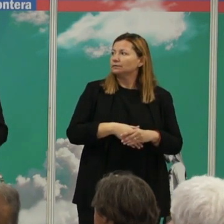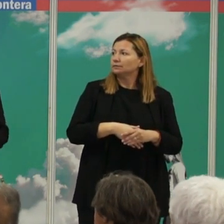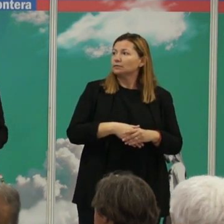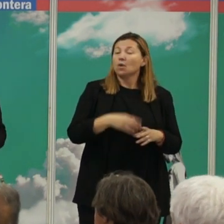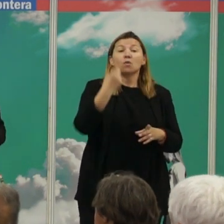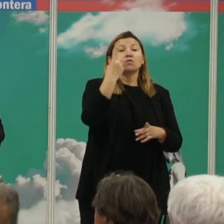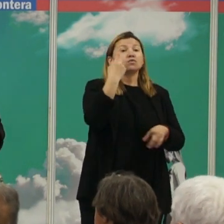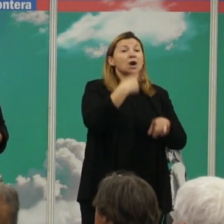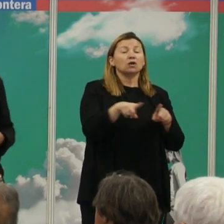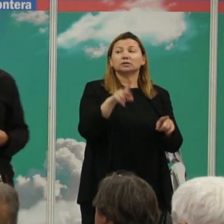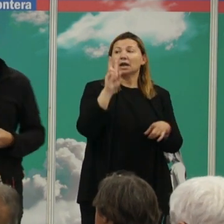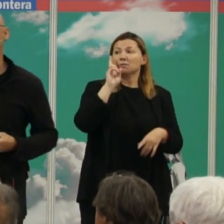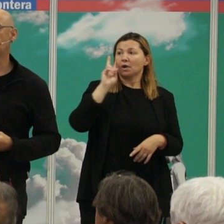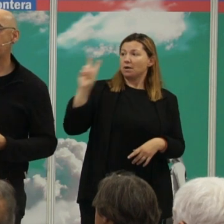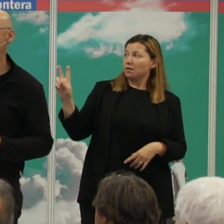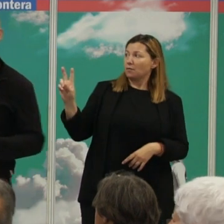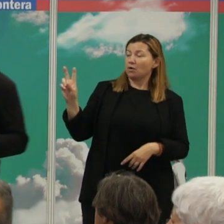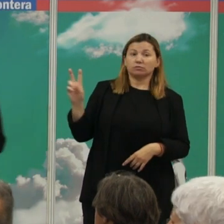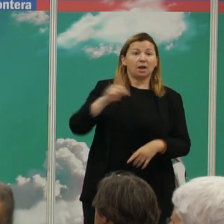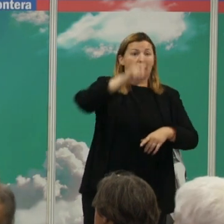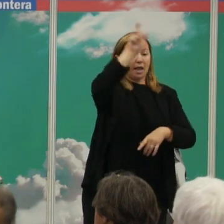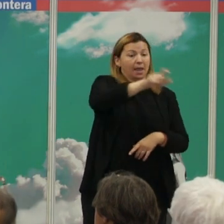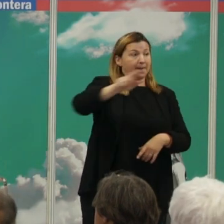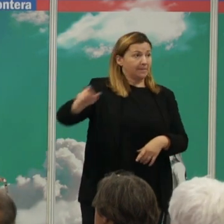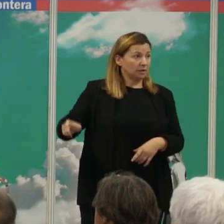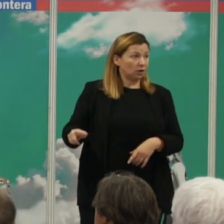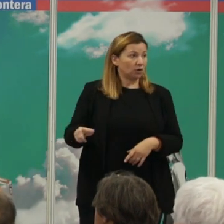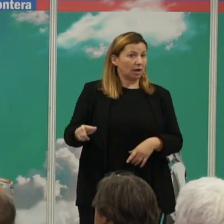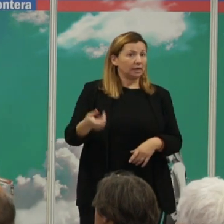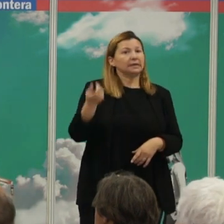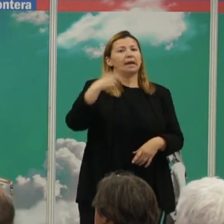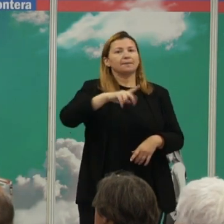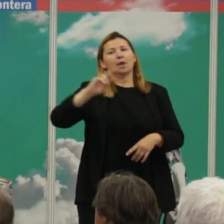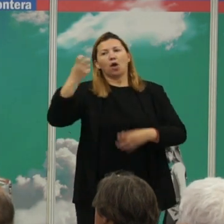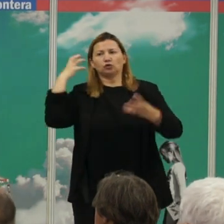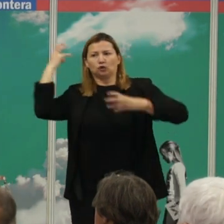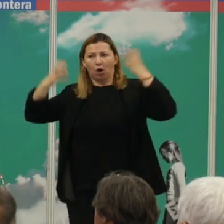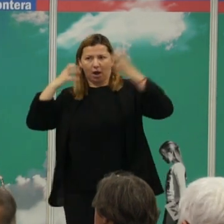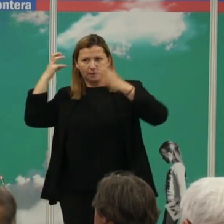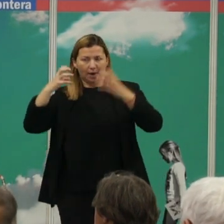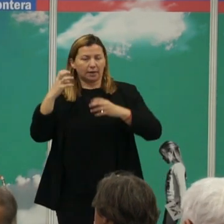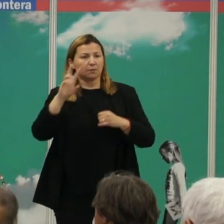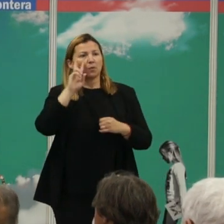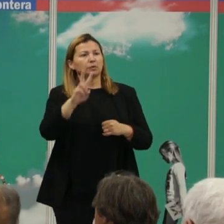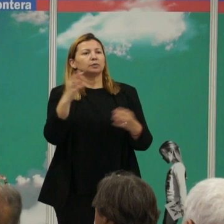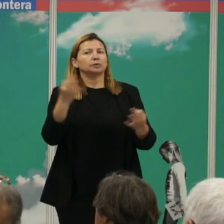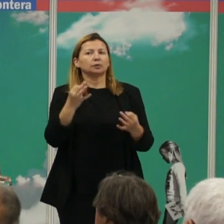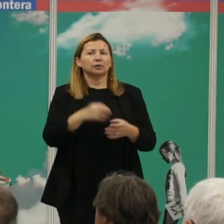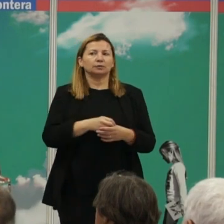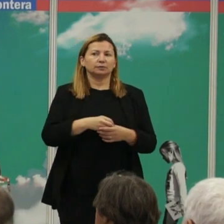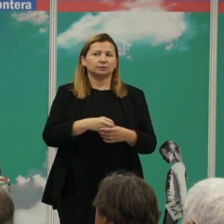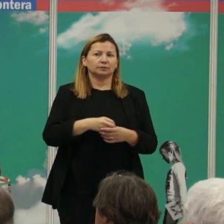Una cosa que se ha visto sobre todo en seres humanos pero también en otras especies de vertebrados es que las